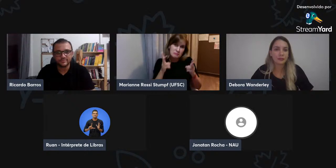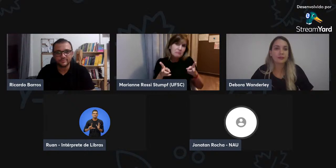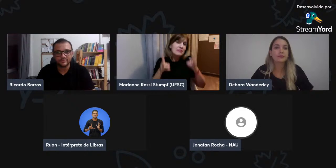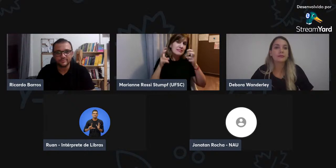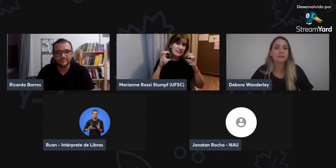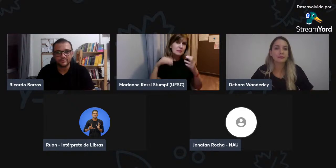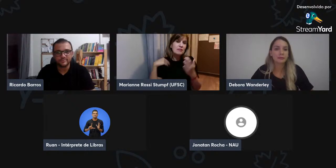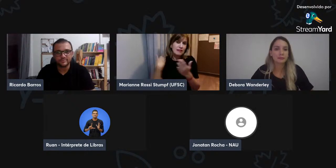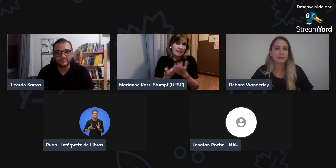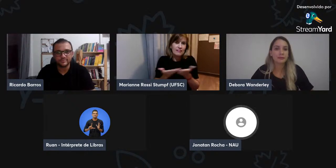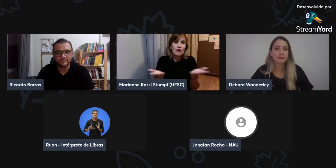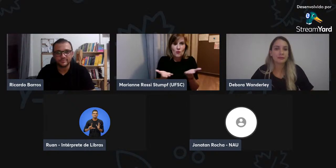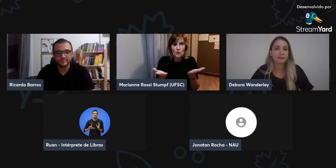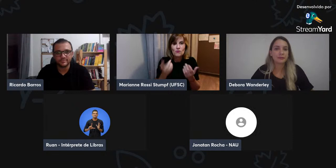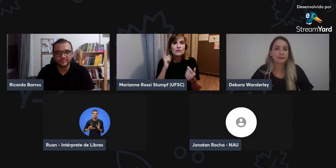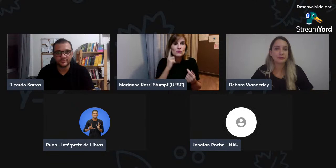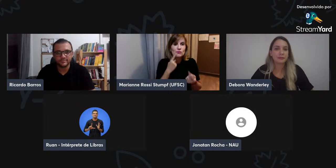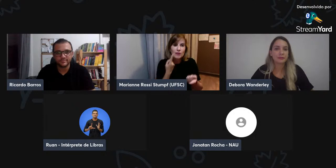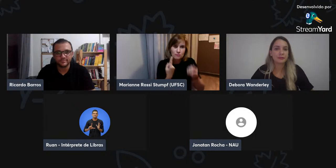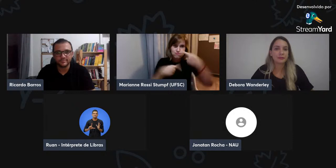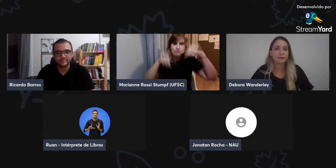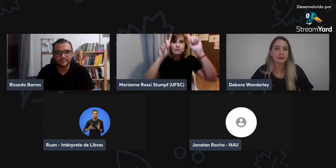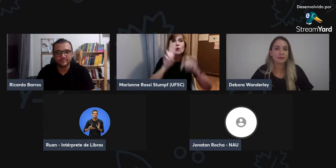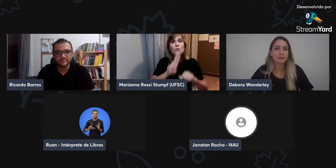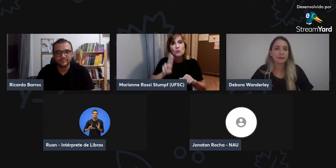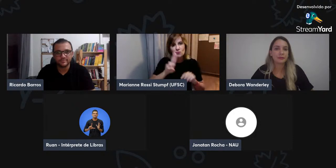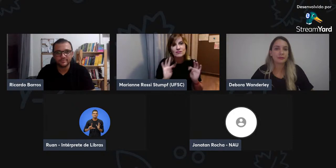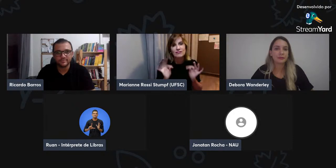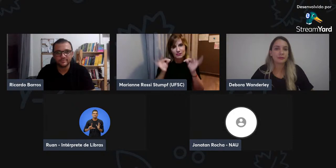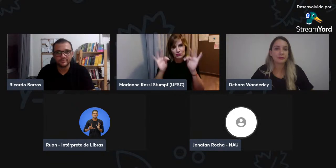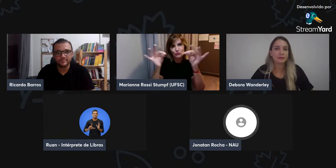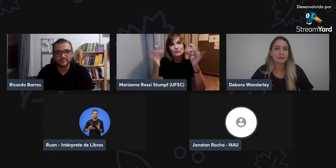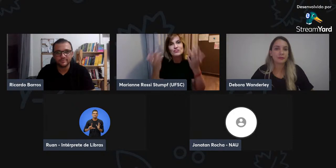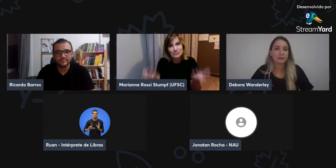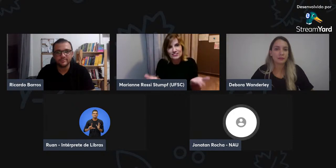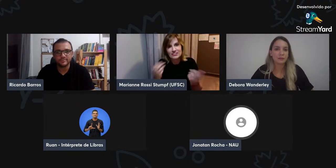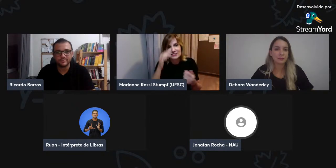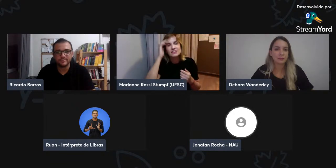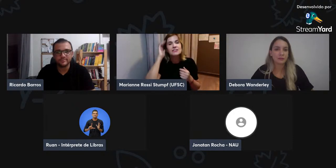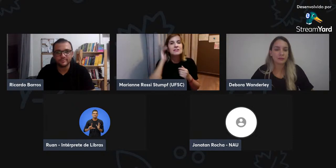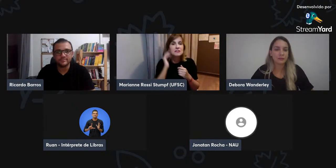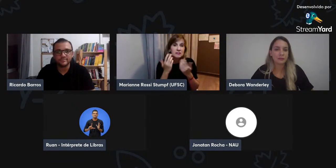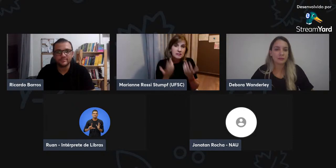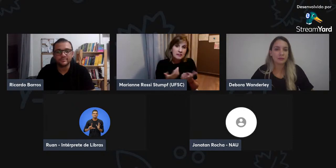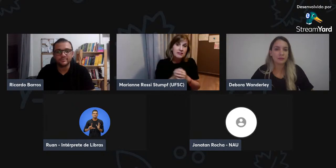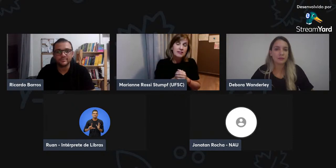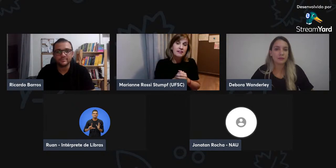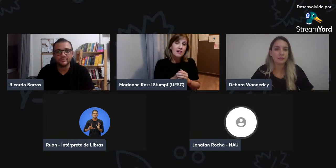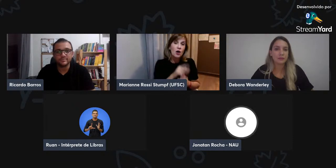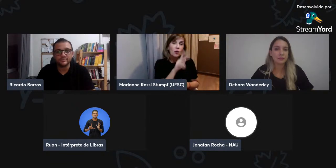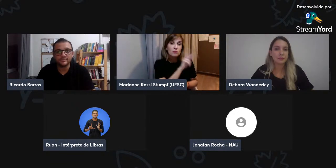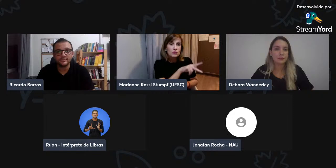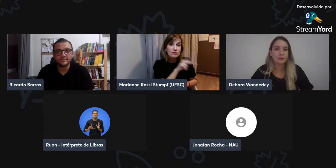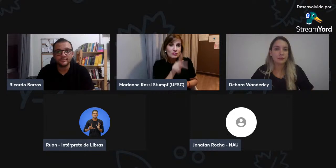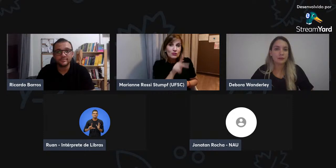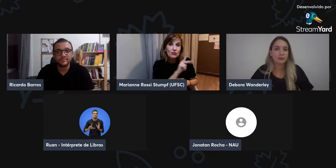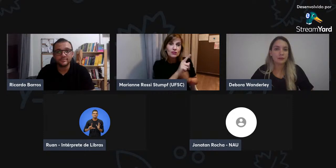Então, eu acredito que isso vai ajudar a vida dos surdos, Cada um deles a se desenvolver, a ter sucesso na tecnologia.